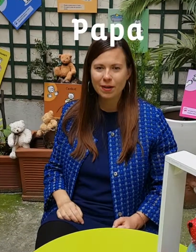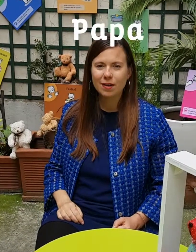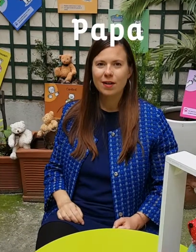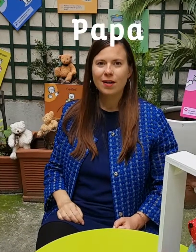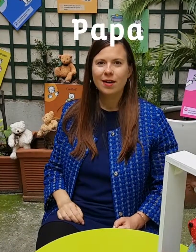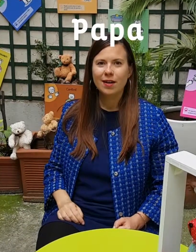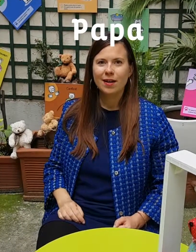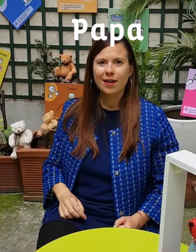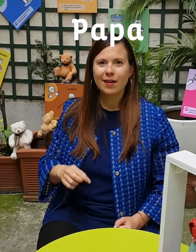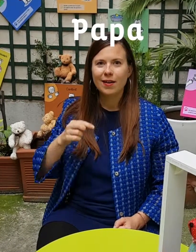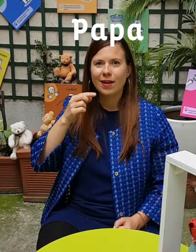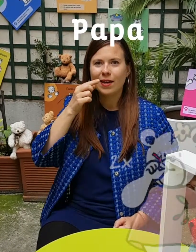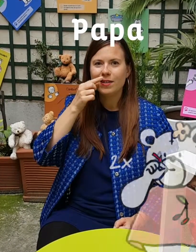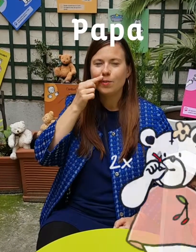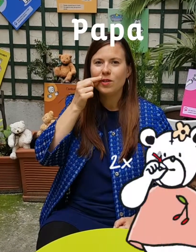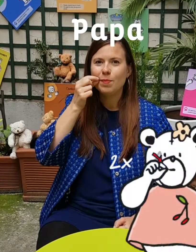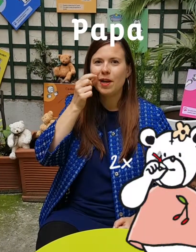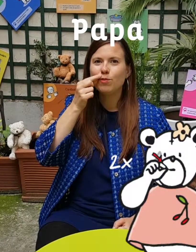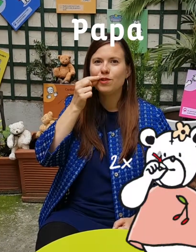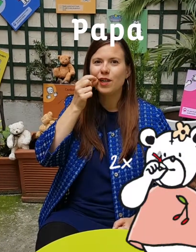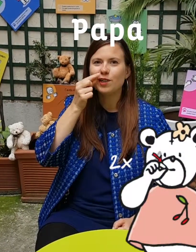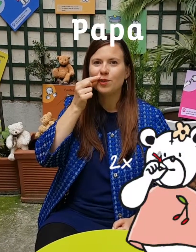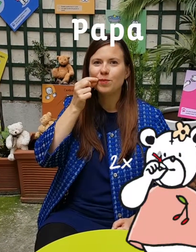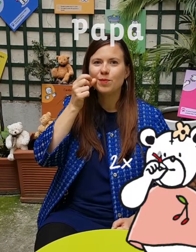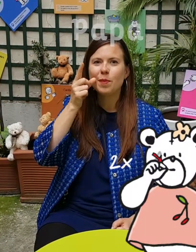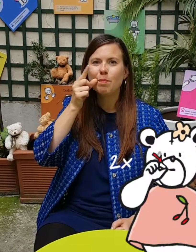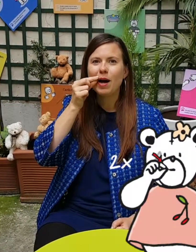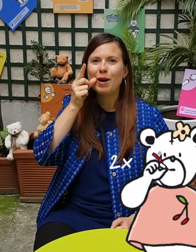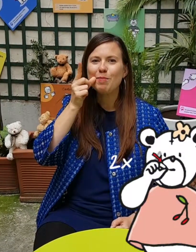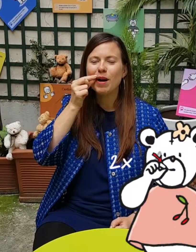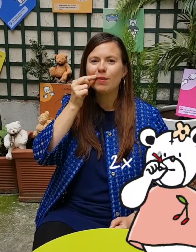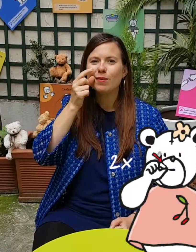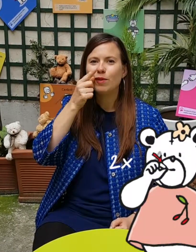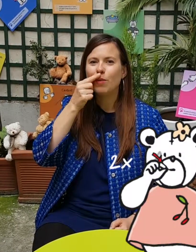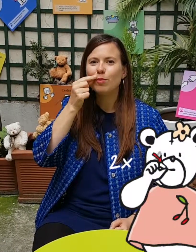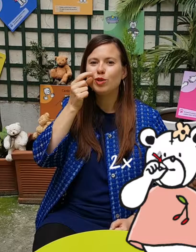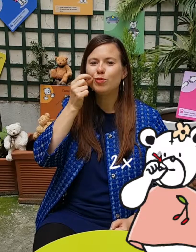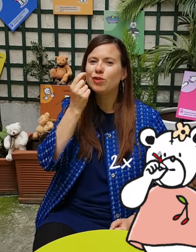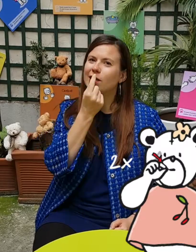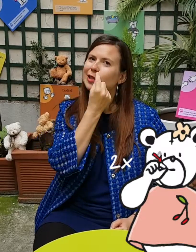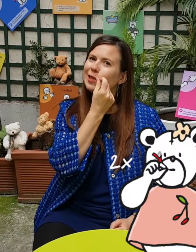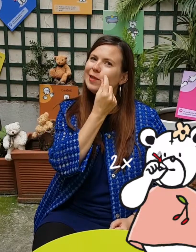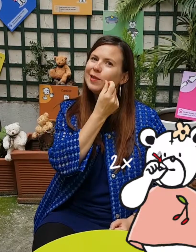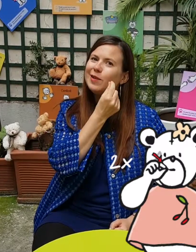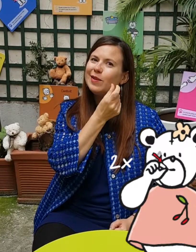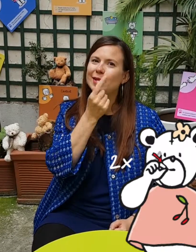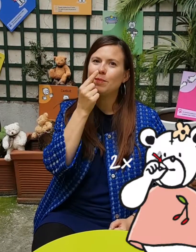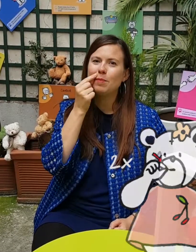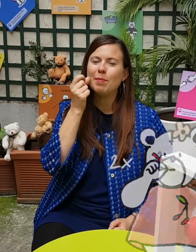est symbolisé par la moustache. Pa, pa, vraiment la petite moustache des papas.